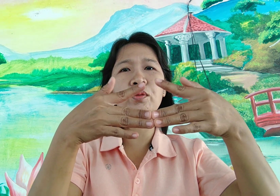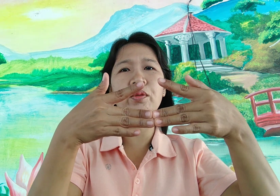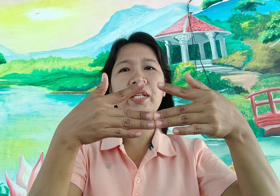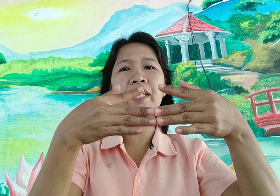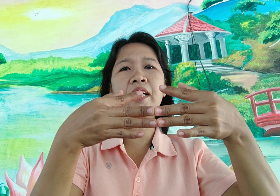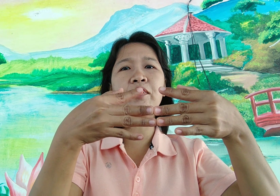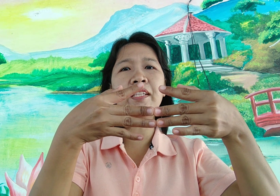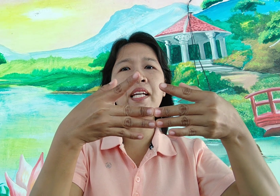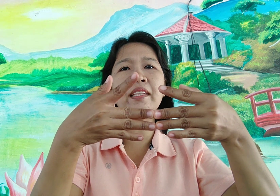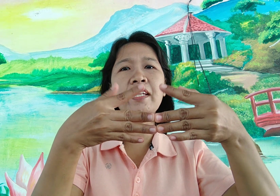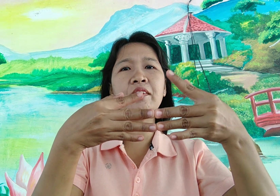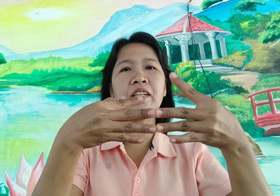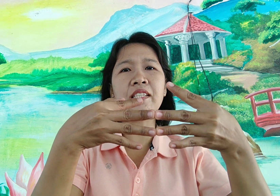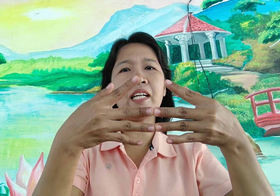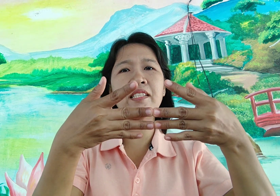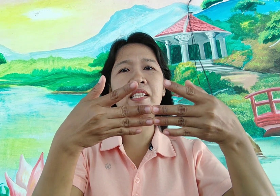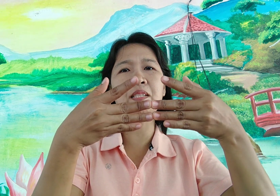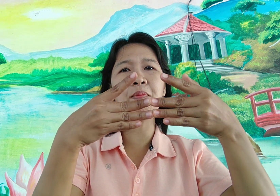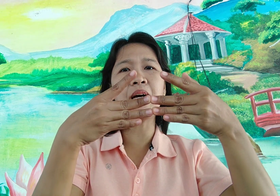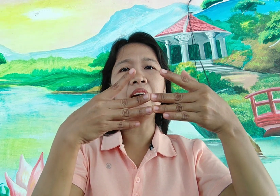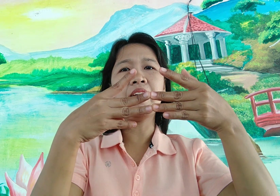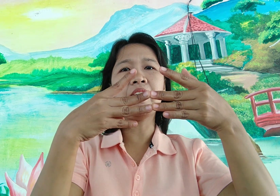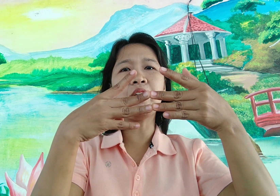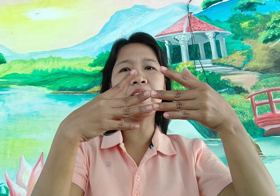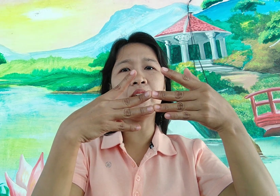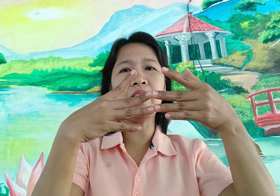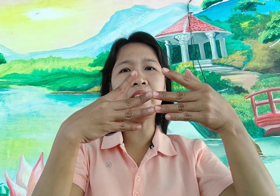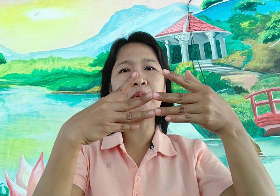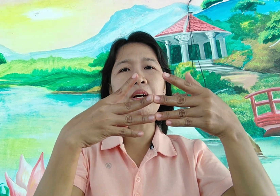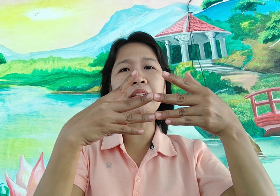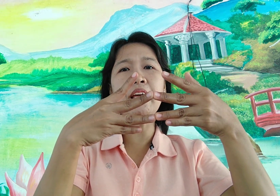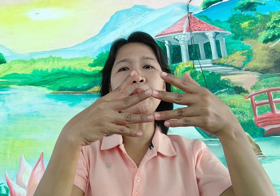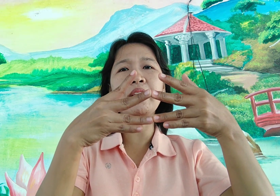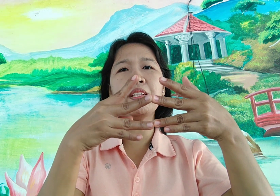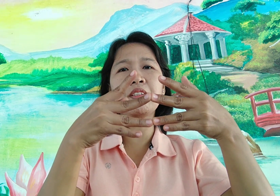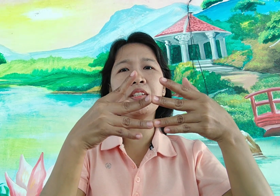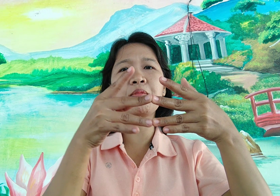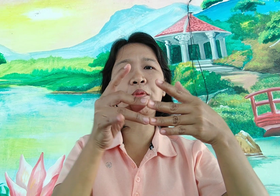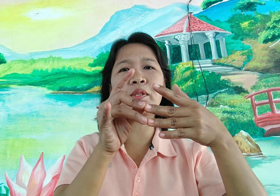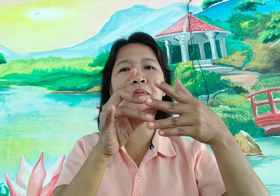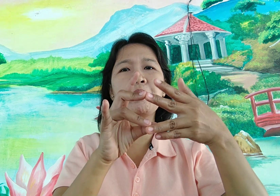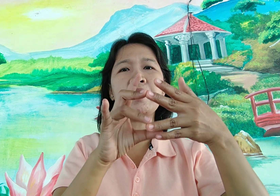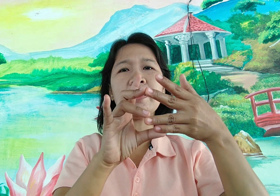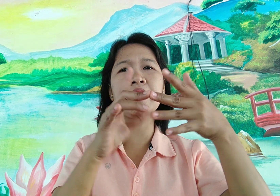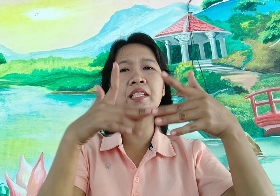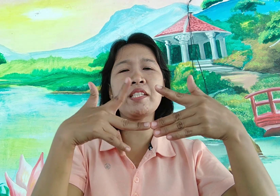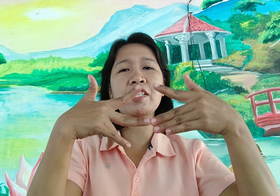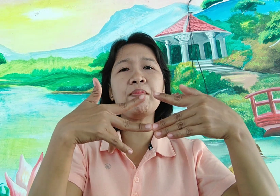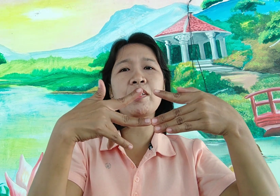i-add ulit natin ito mas sa taas at mas sa baba ito kanina ulit ay 10, 20, 30, 40, 50, 60 60 plus